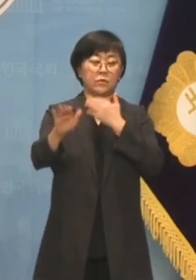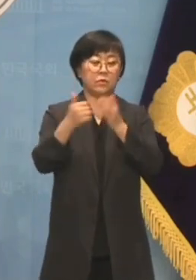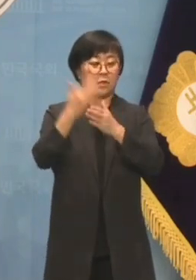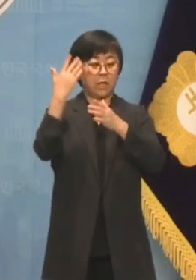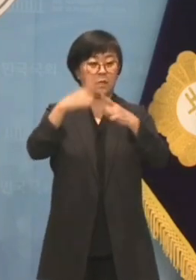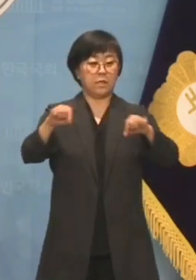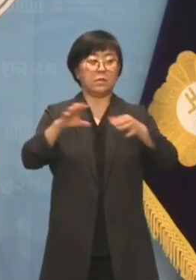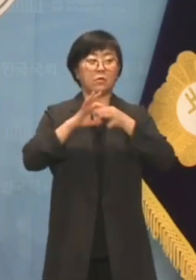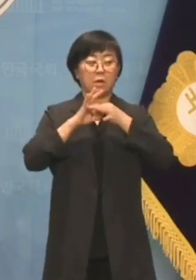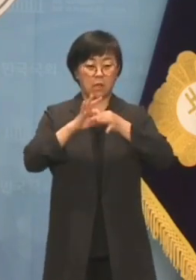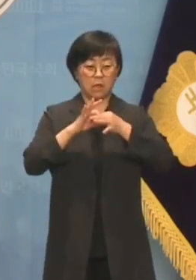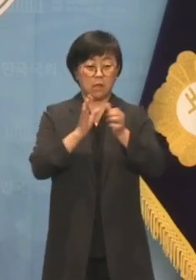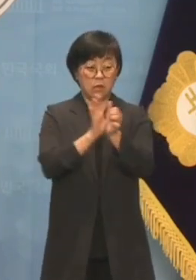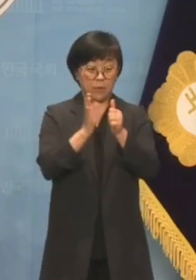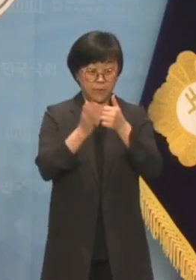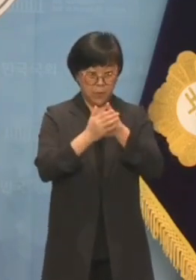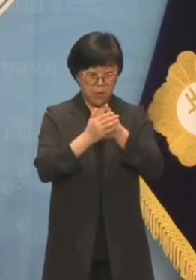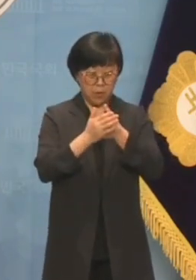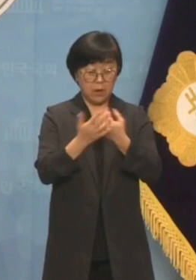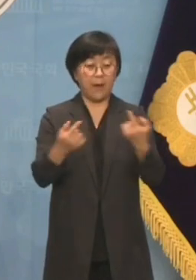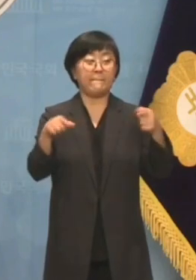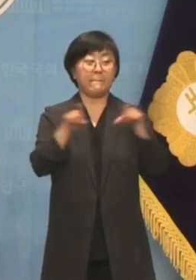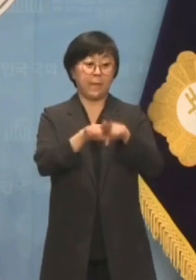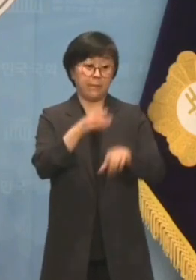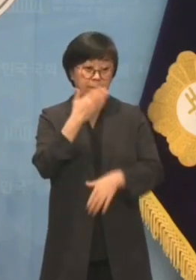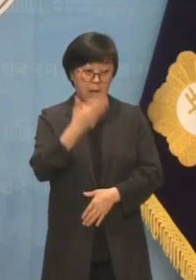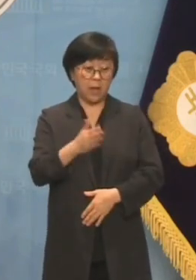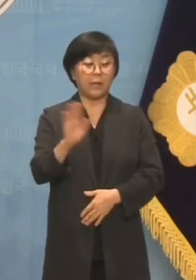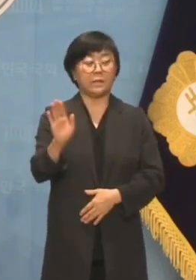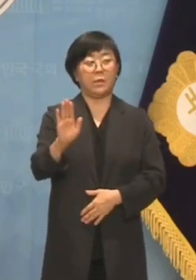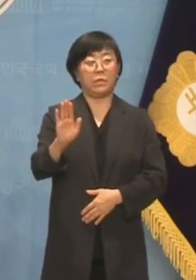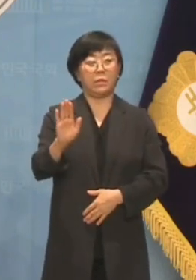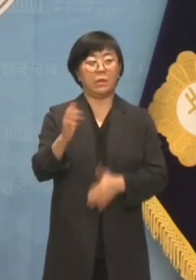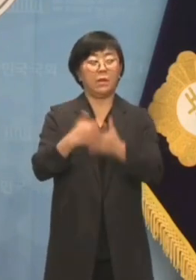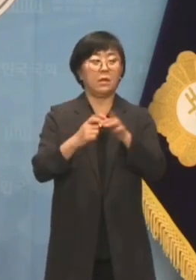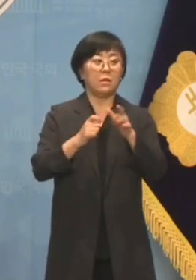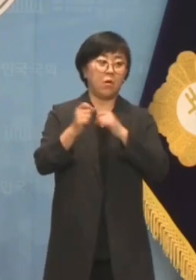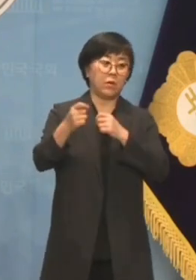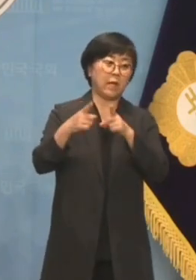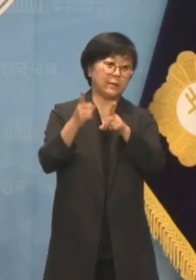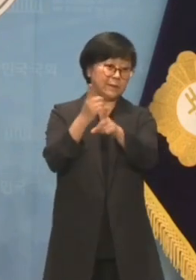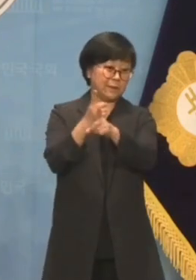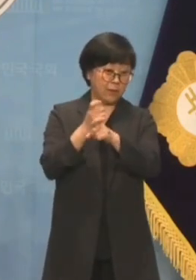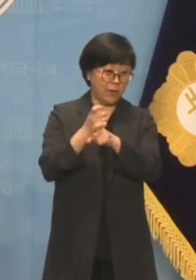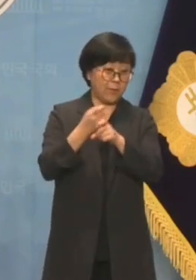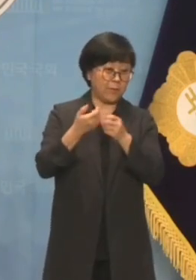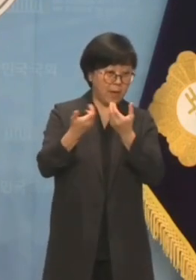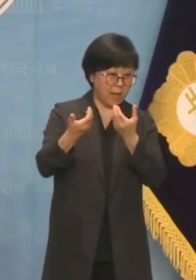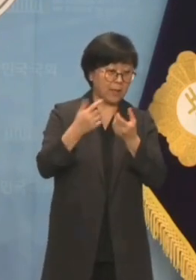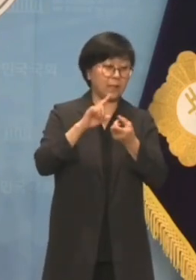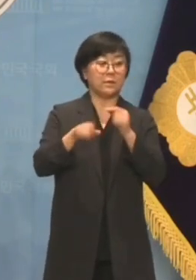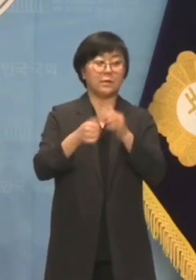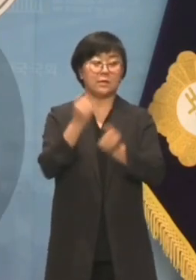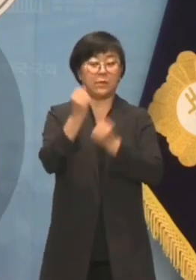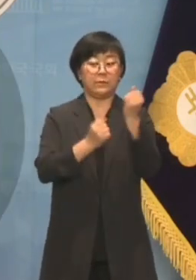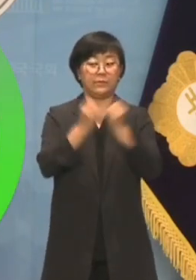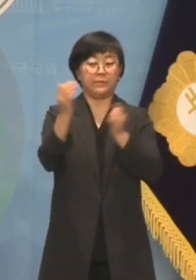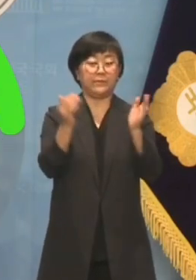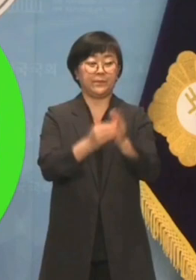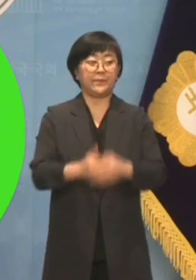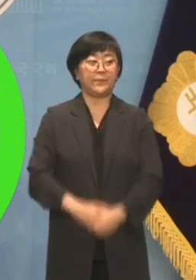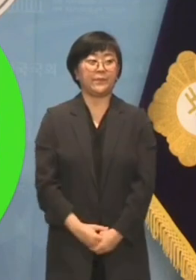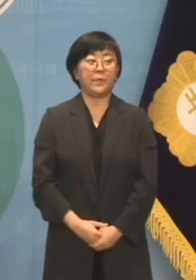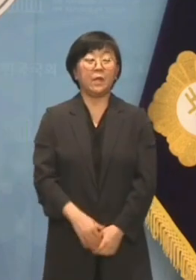한일관계가 협력 파트너로 갈 것인지 아니면 영원한 적으로 갈 것인지를 말씀드린 것입니다.